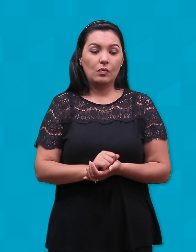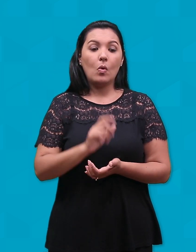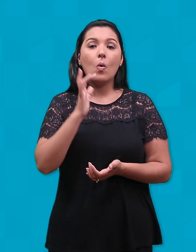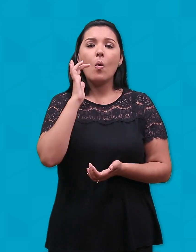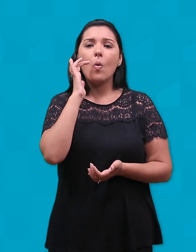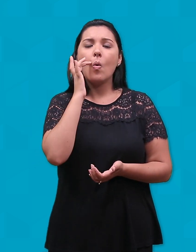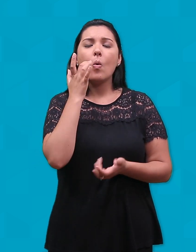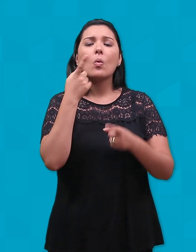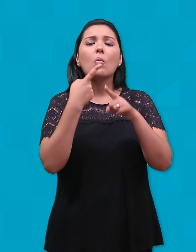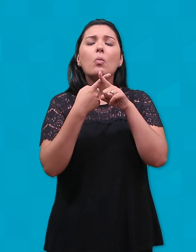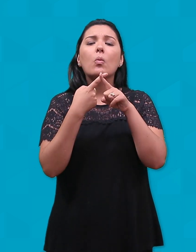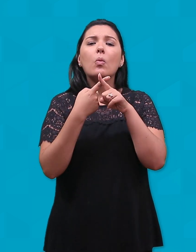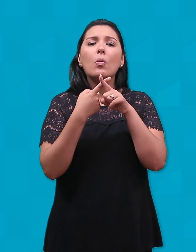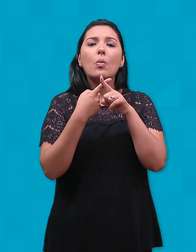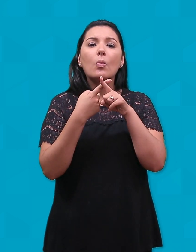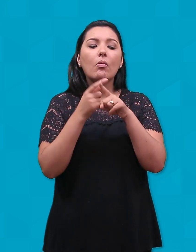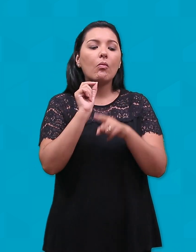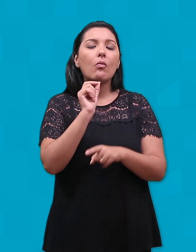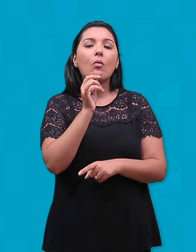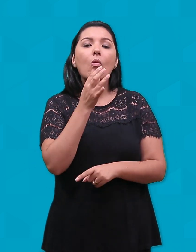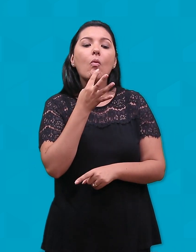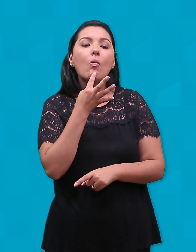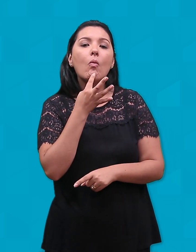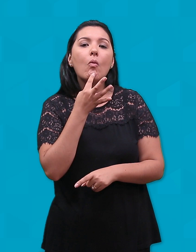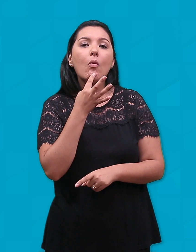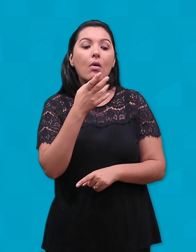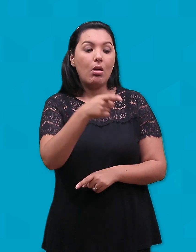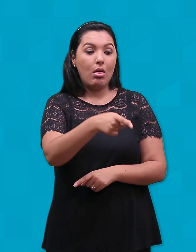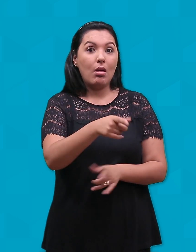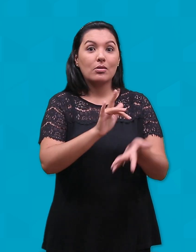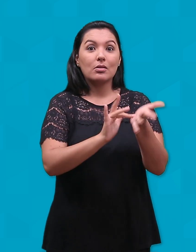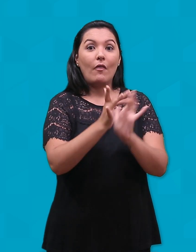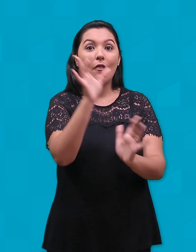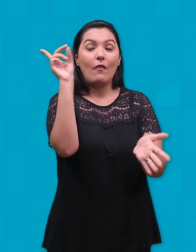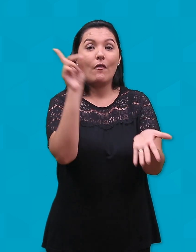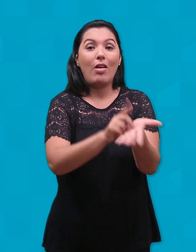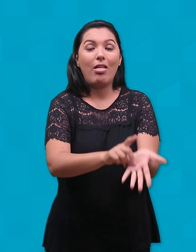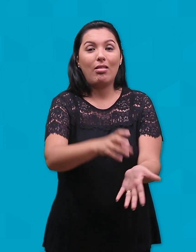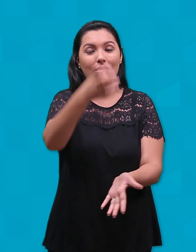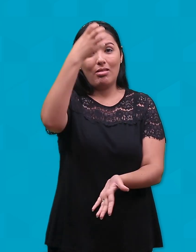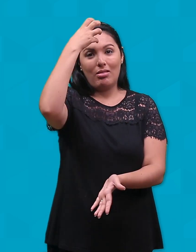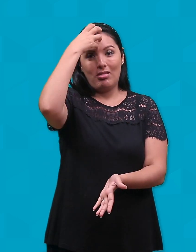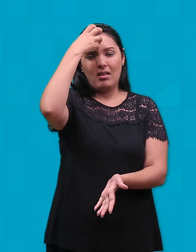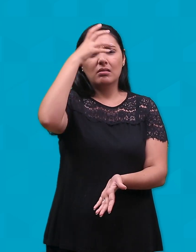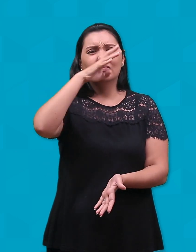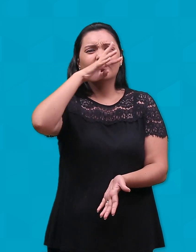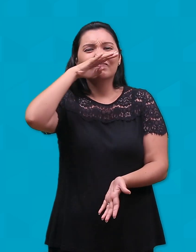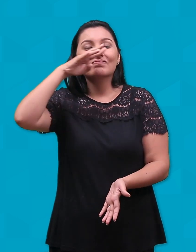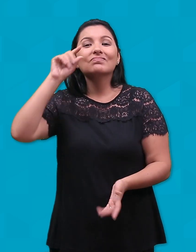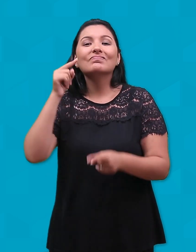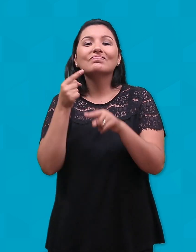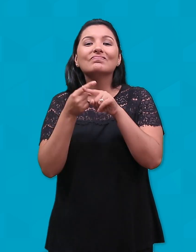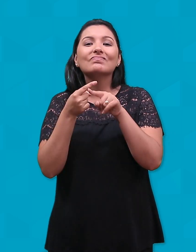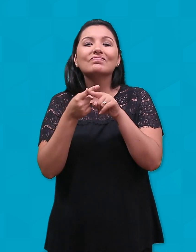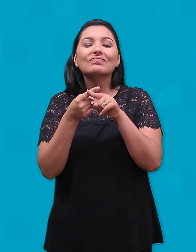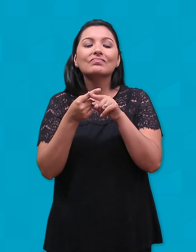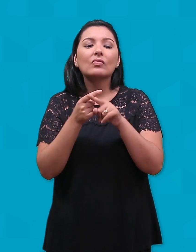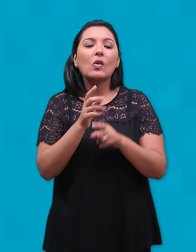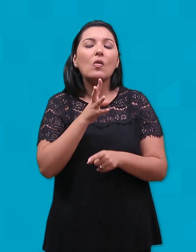representa o reconhecimento da realeza de Jesus. O incenso representa o reconhecimento da